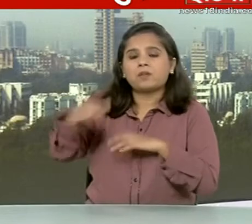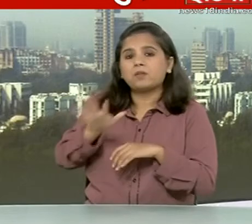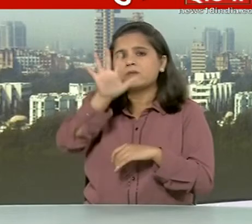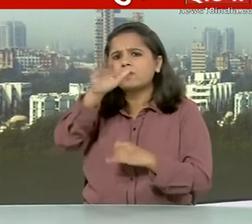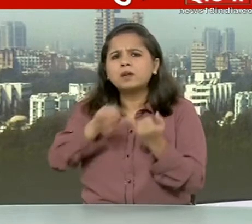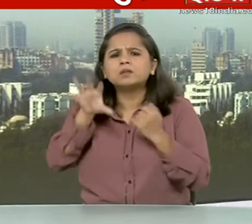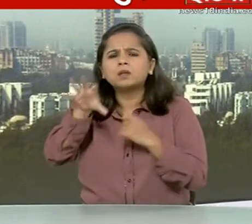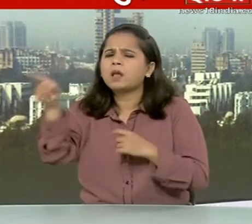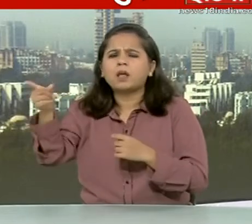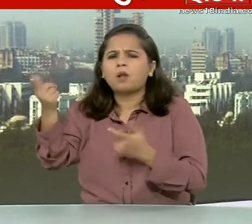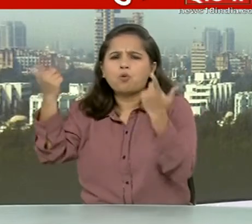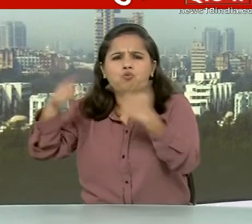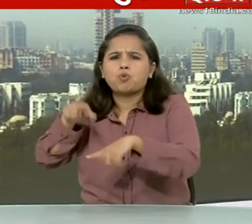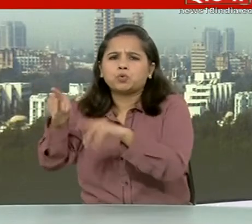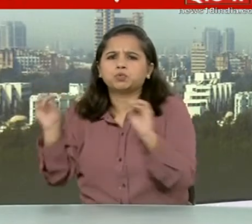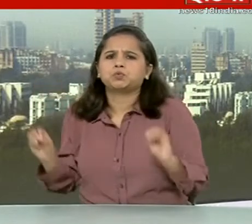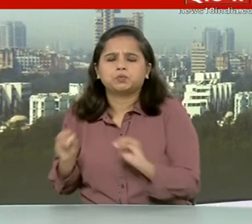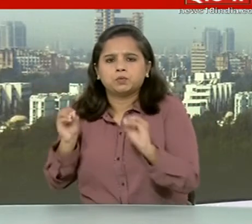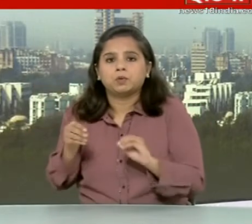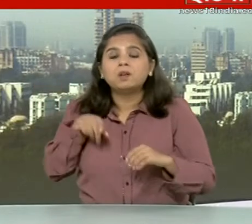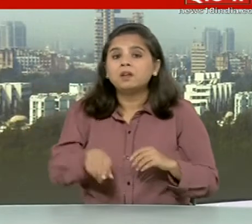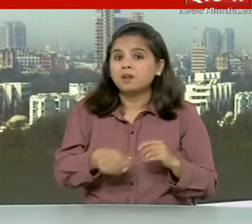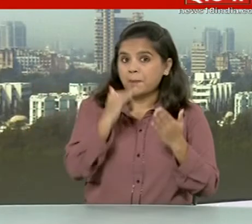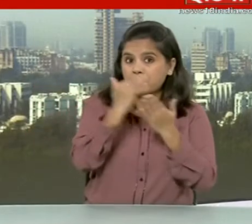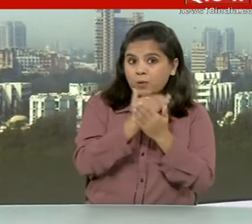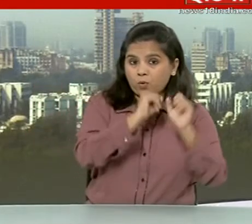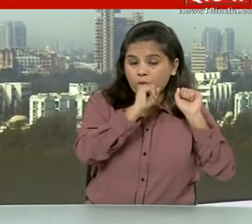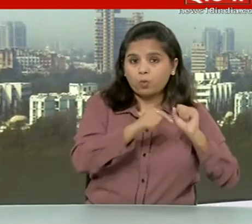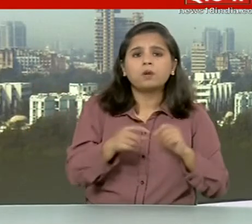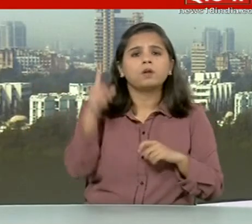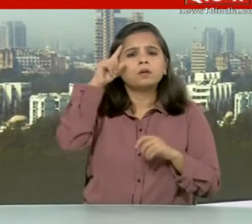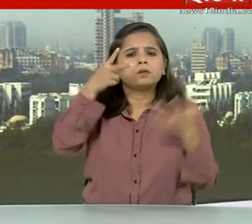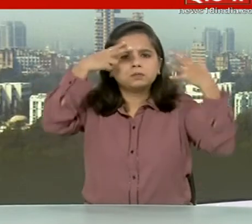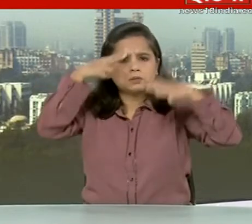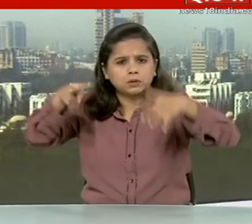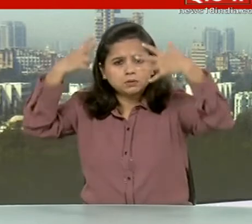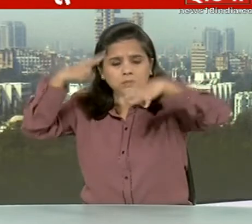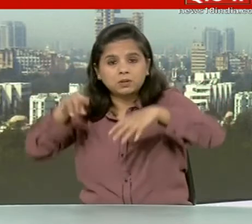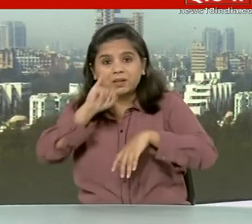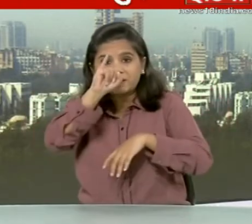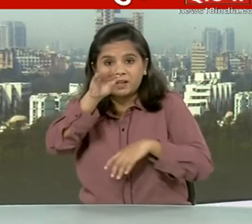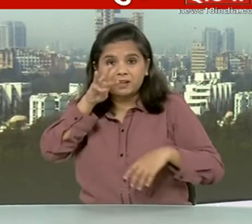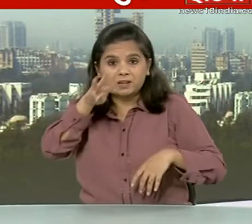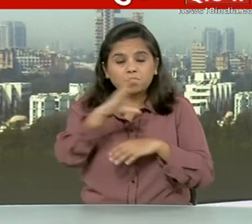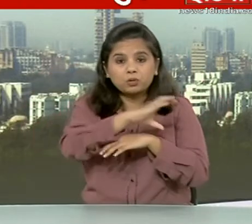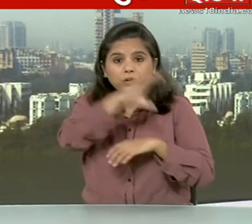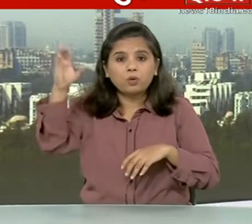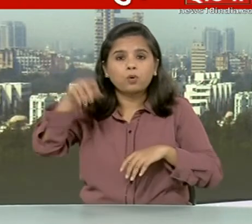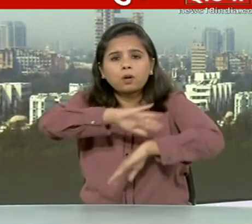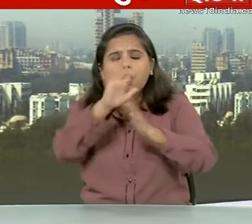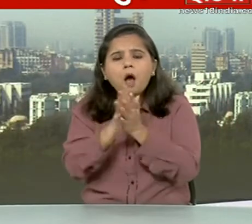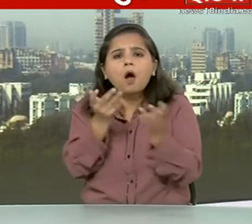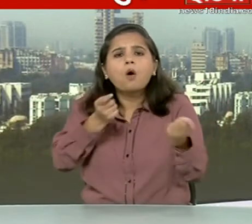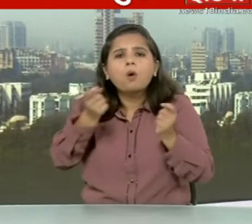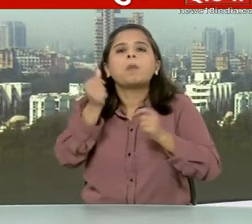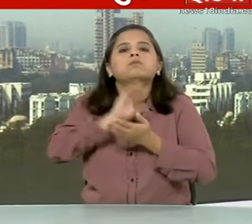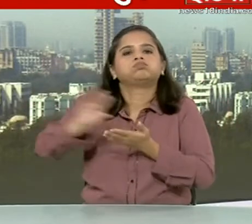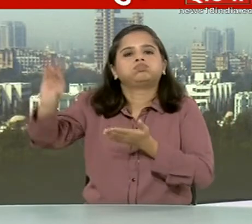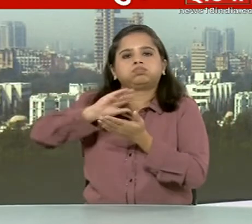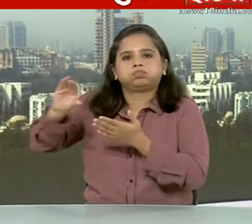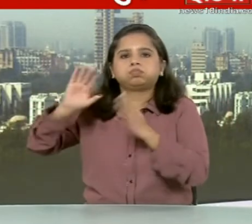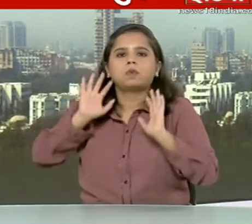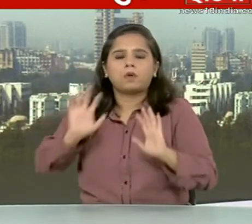राज्यों को नुकसान नहीं होगा योजना के मुताबिक हर हफ़ते 6000 करोड रुपे की राशी भेजने की विवस्ता की गई है